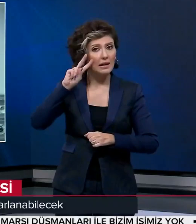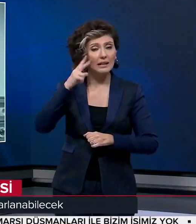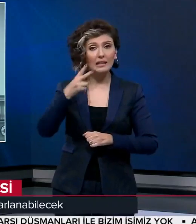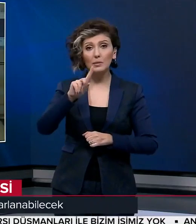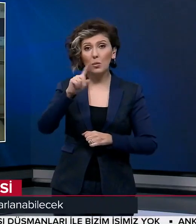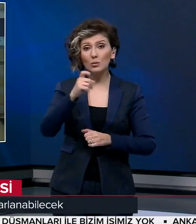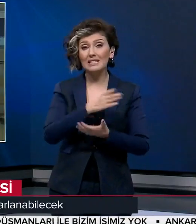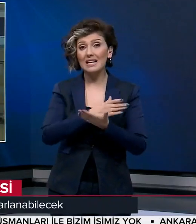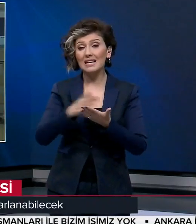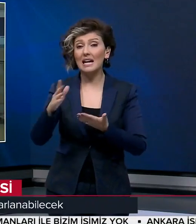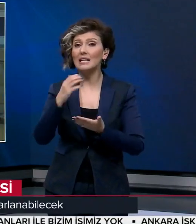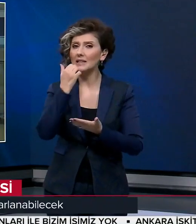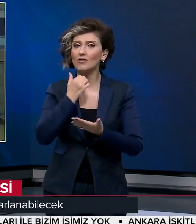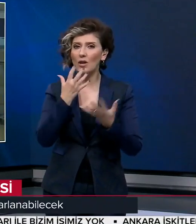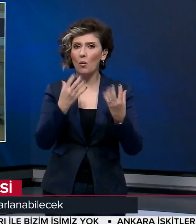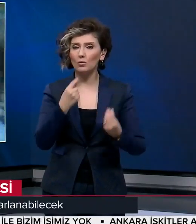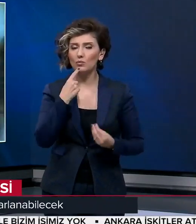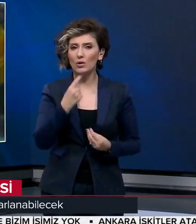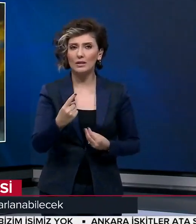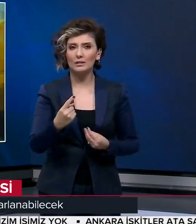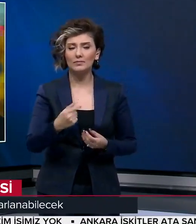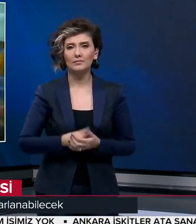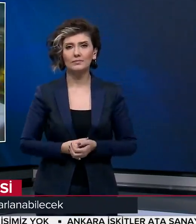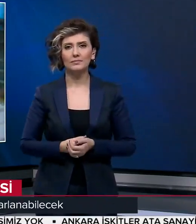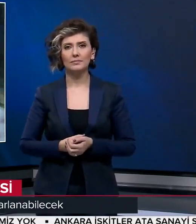Aralık 2019'a kadar geçerli olacak.